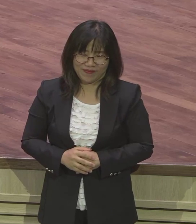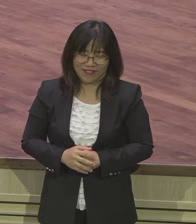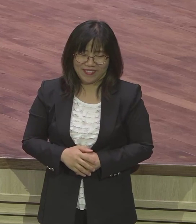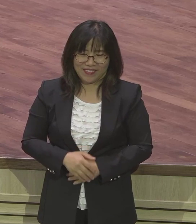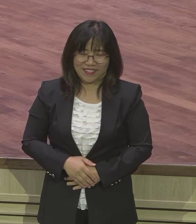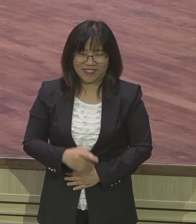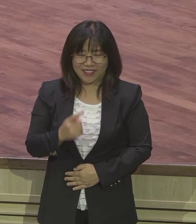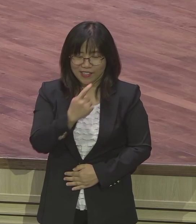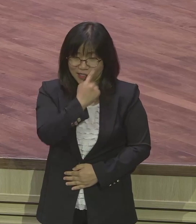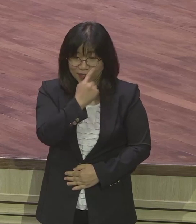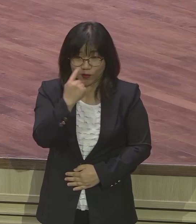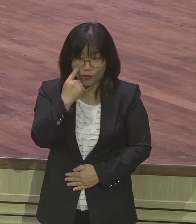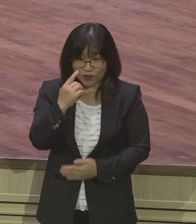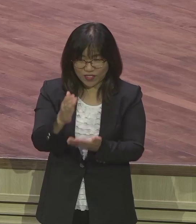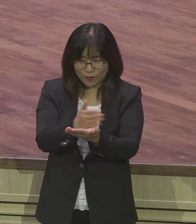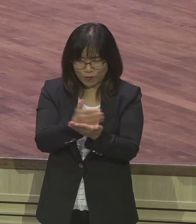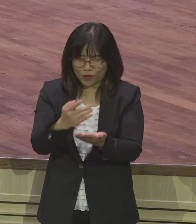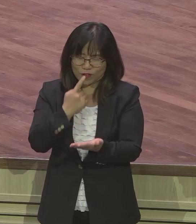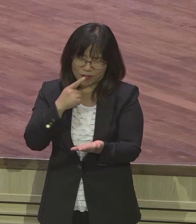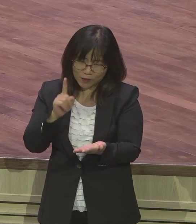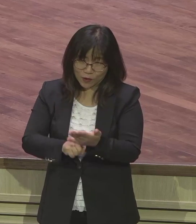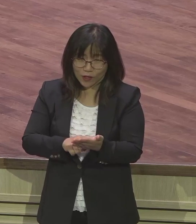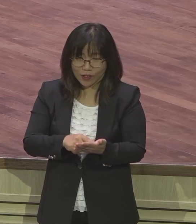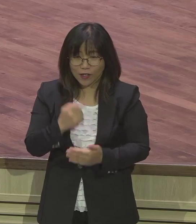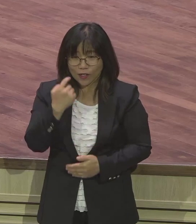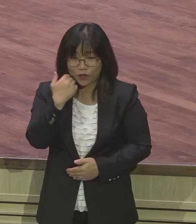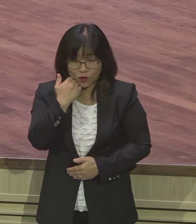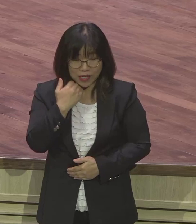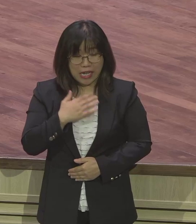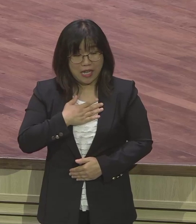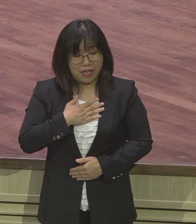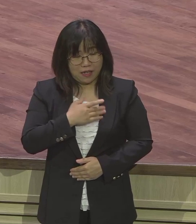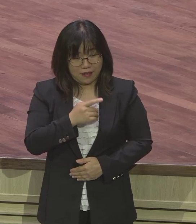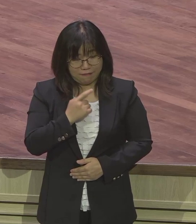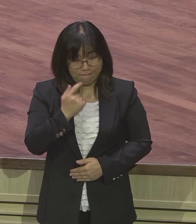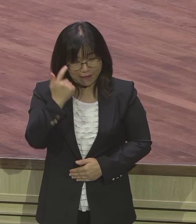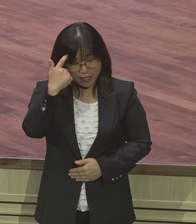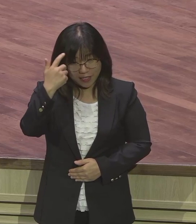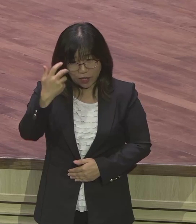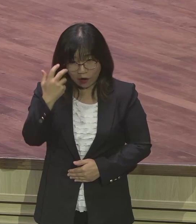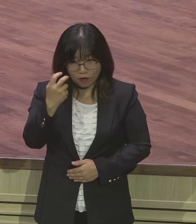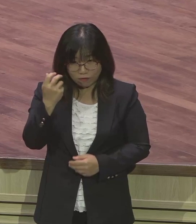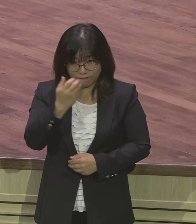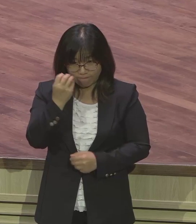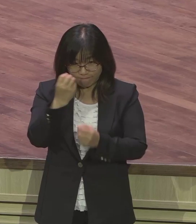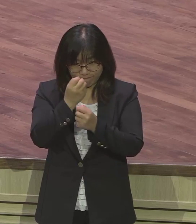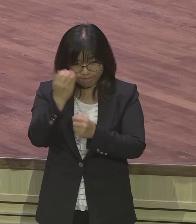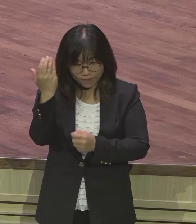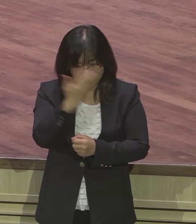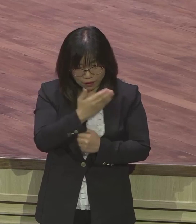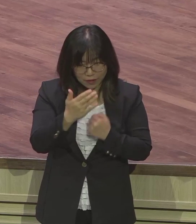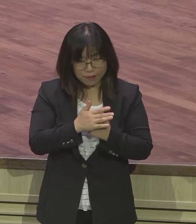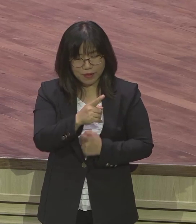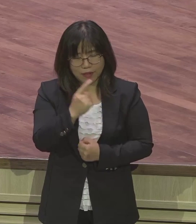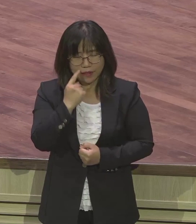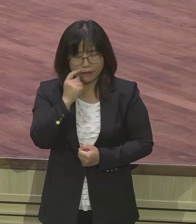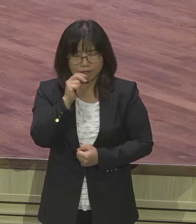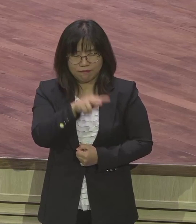내가 내 영이 내가 거듭났다고 하면 내 영이 알잖아요 내 영이 분석이 되잖아요 알잖아요 벌써